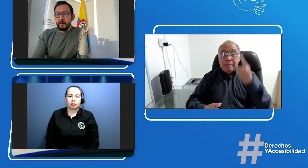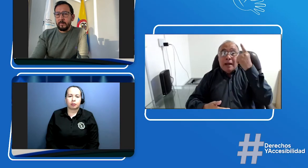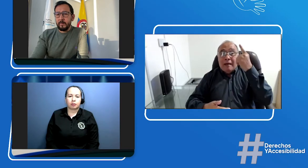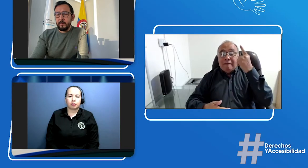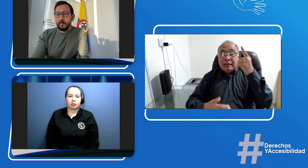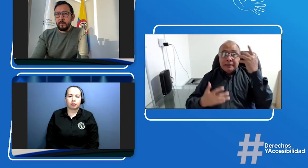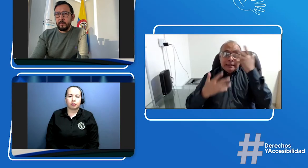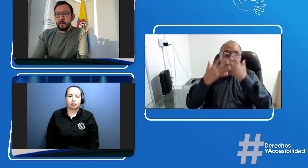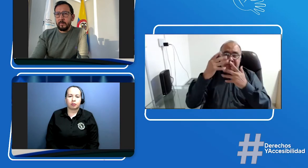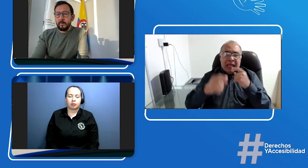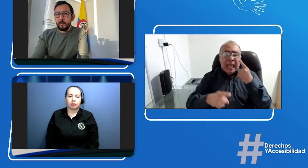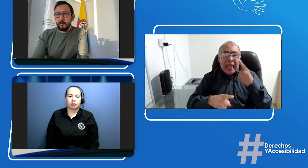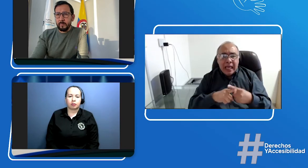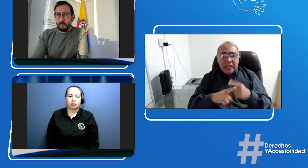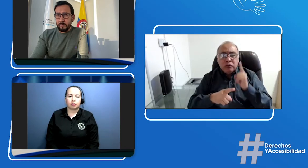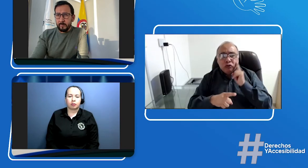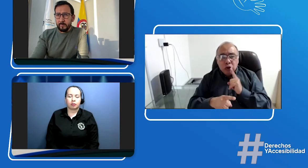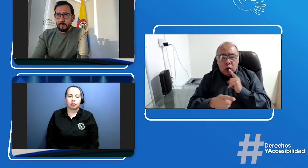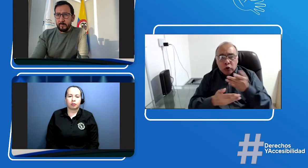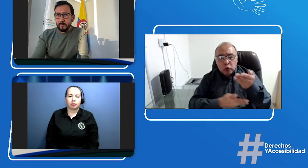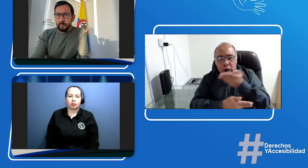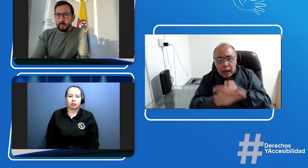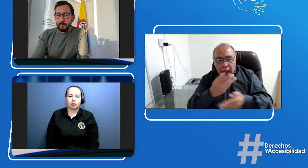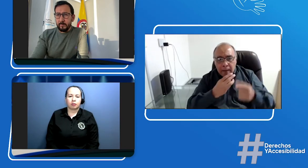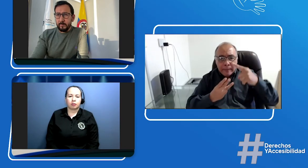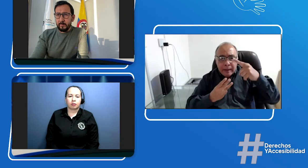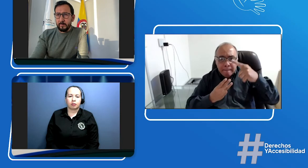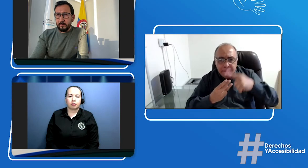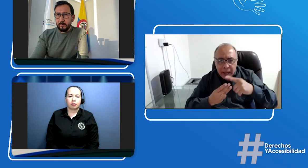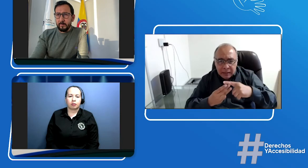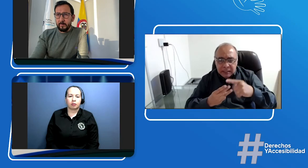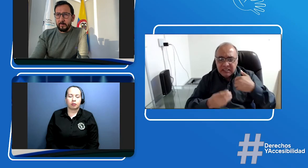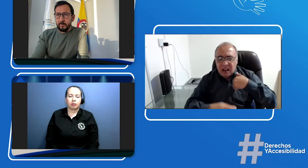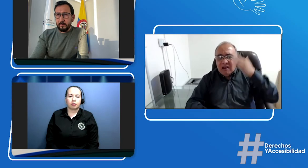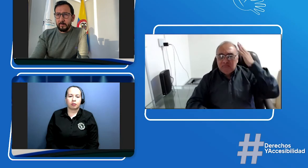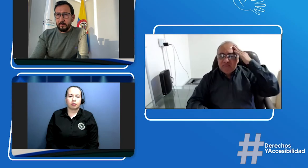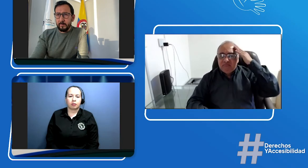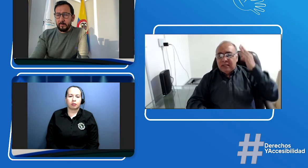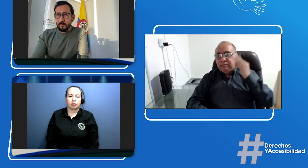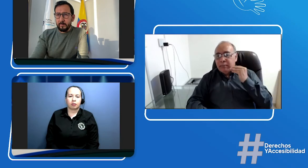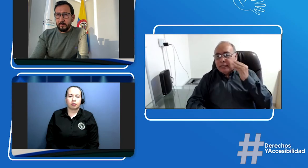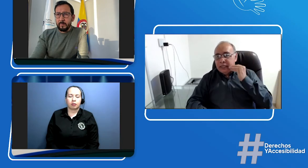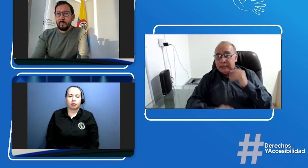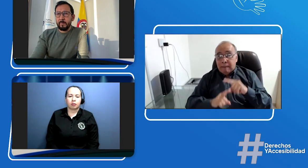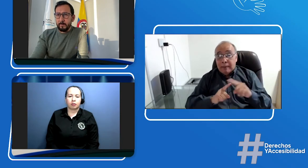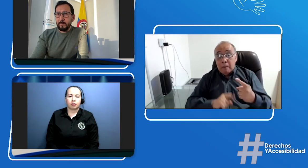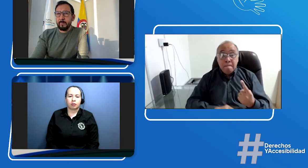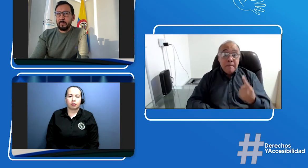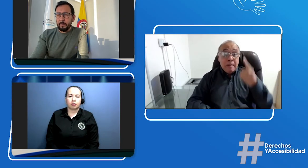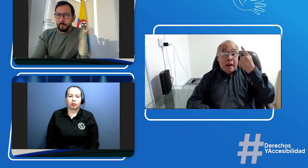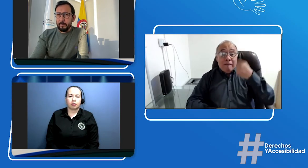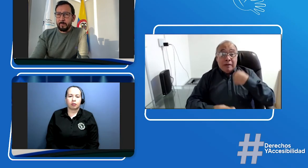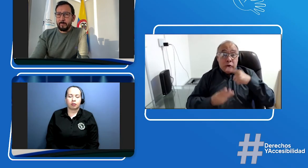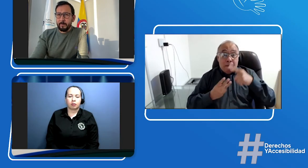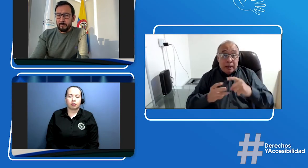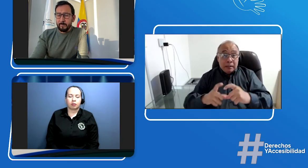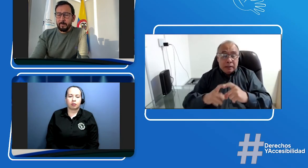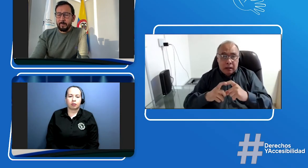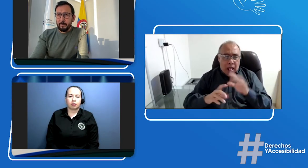sabemos pues que como es primera vez todavía hay muchas inquietudes ya se había